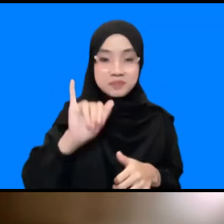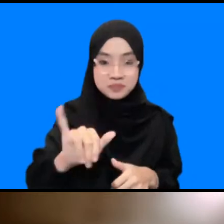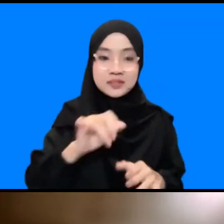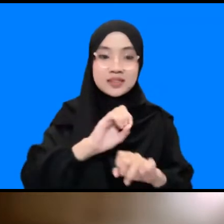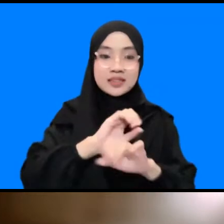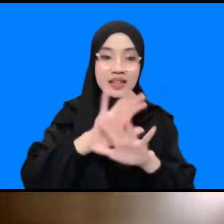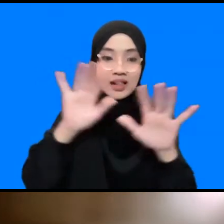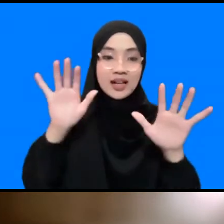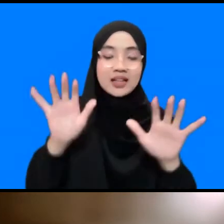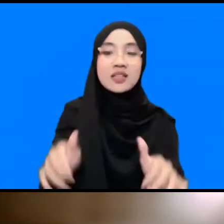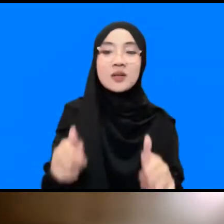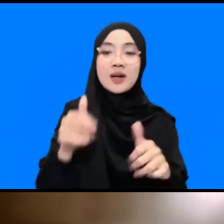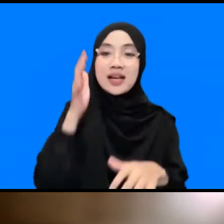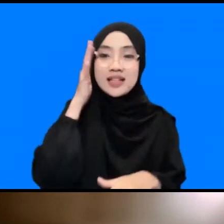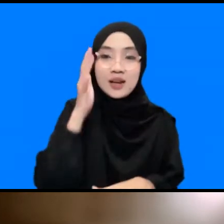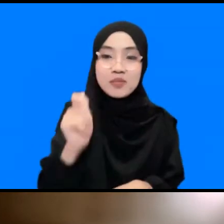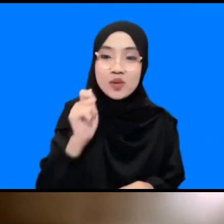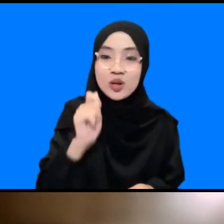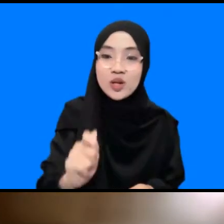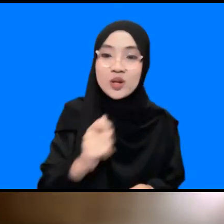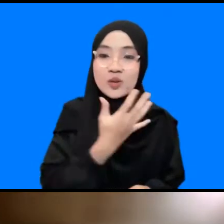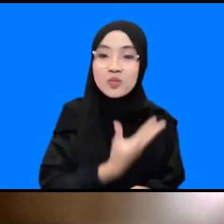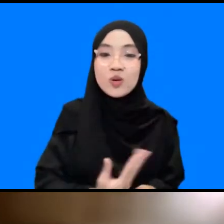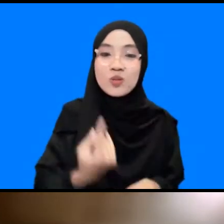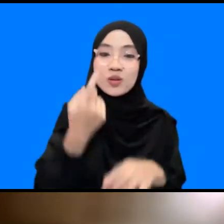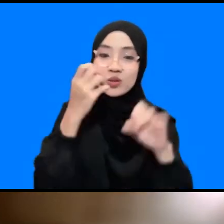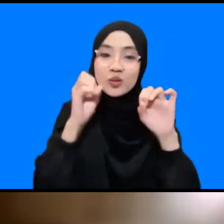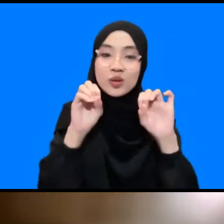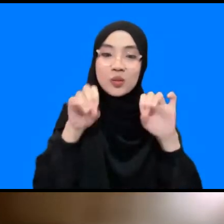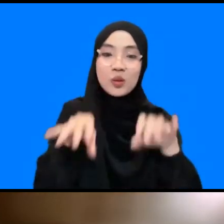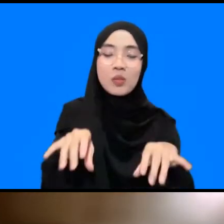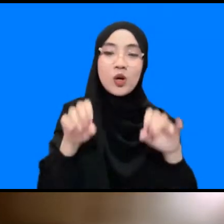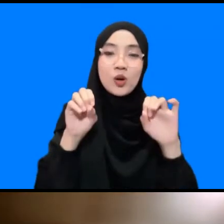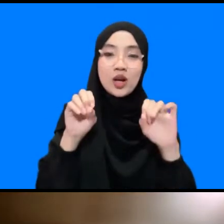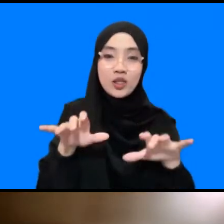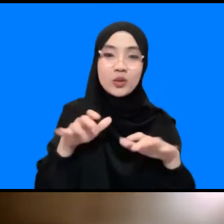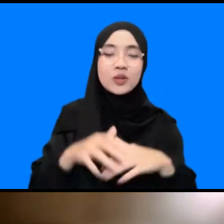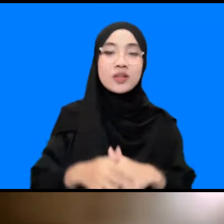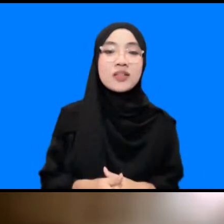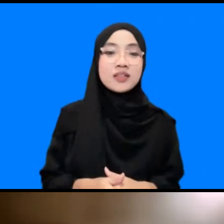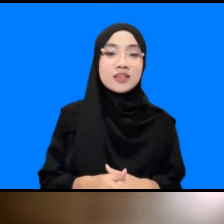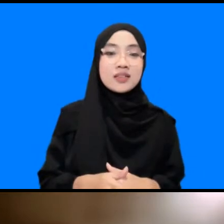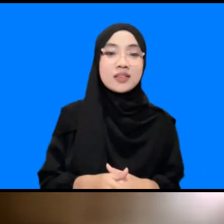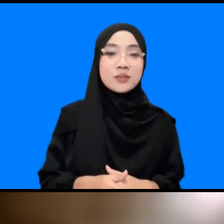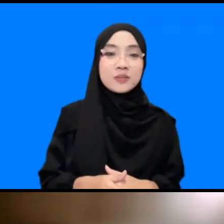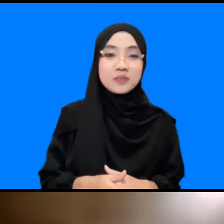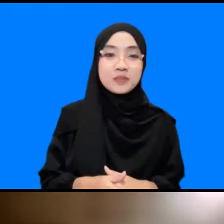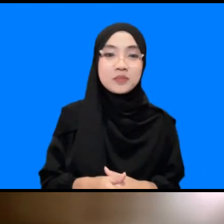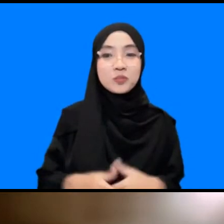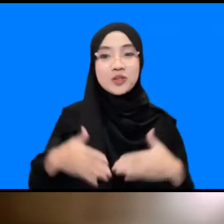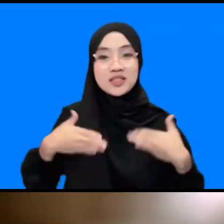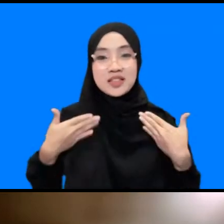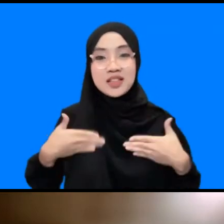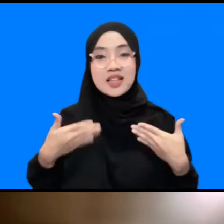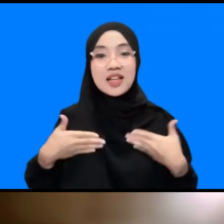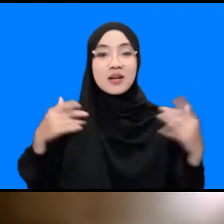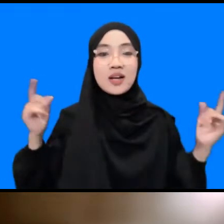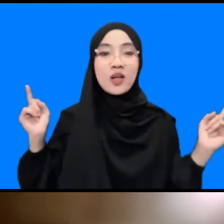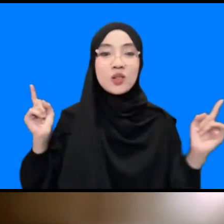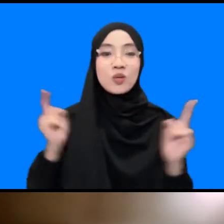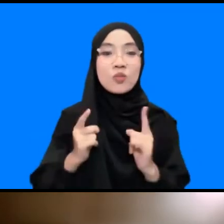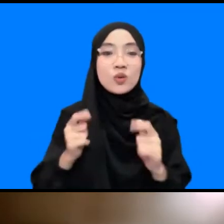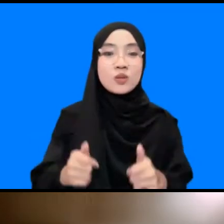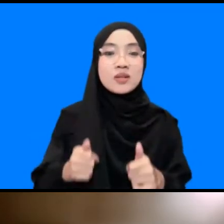oke Assalamualaikum Warahmatullahi Wabarakatuh Waalaikumsalam Warahmatullahi Wabarakatuh Senang sekali berjumpa dengan